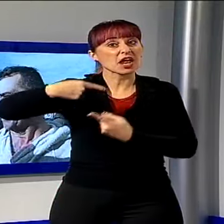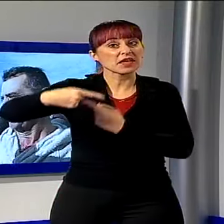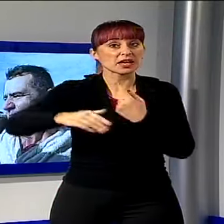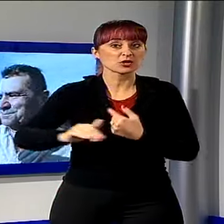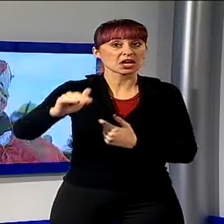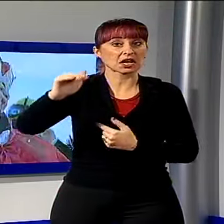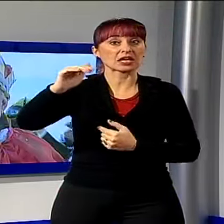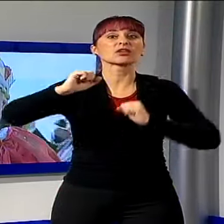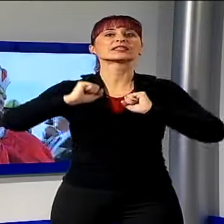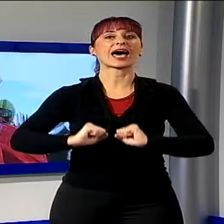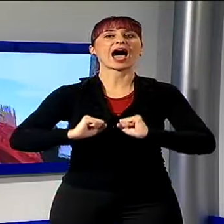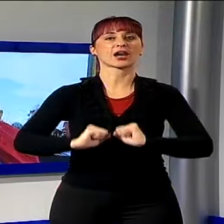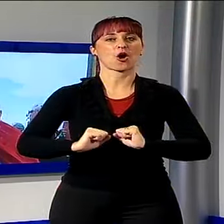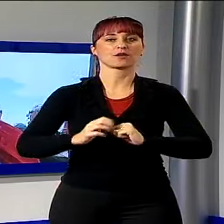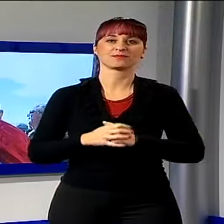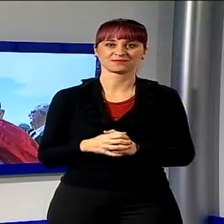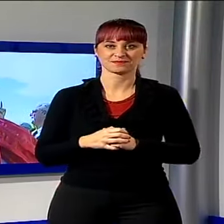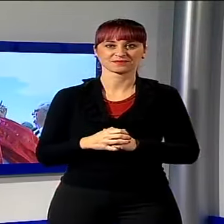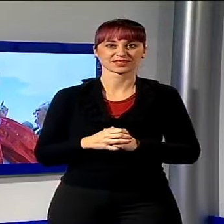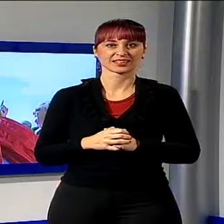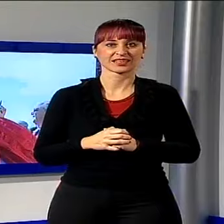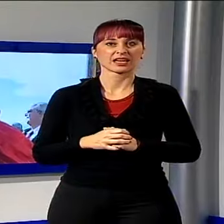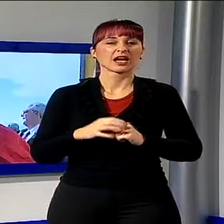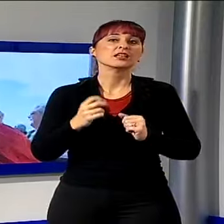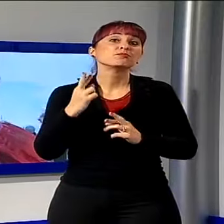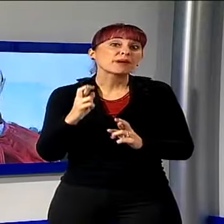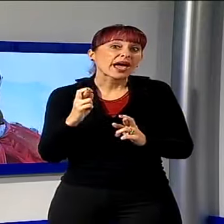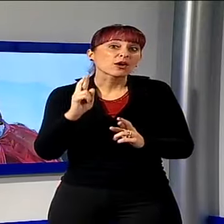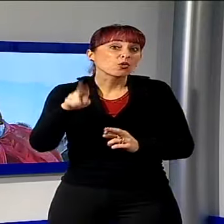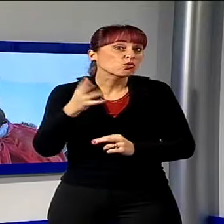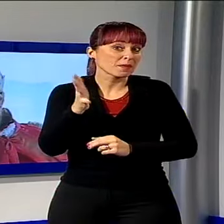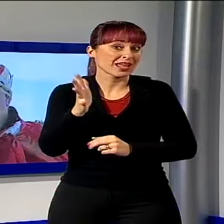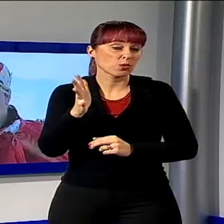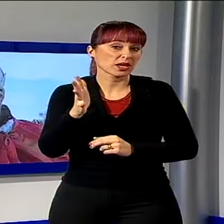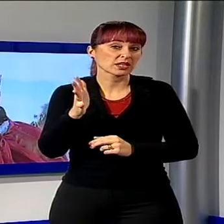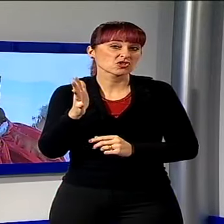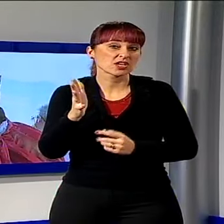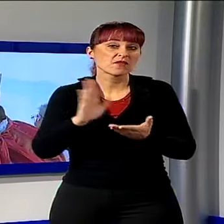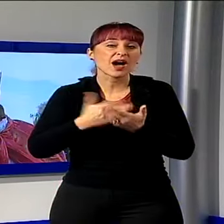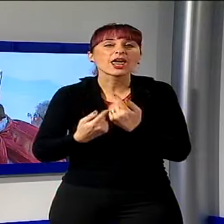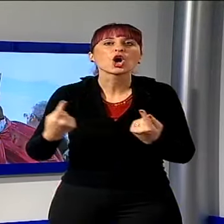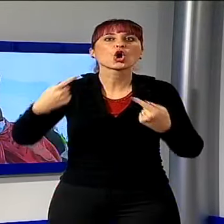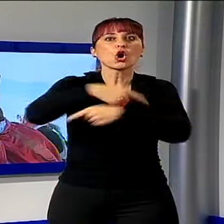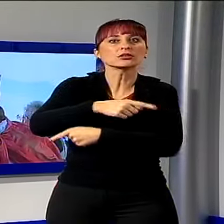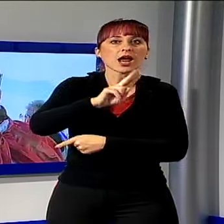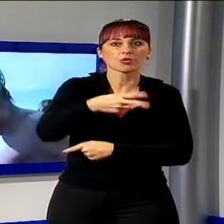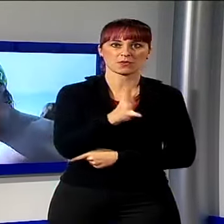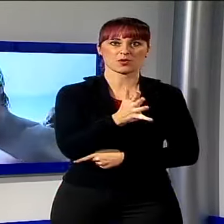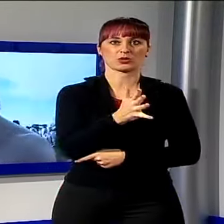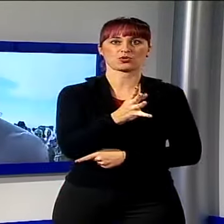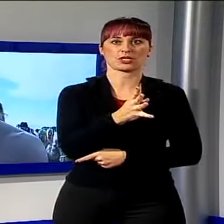gente sana. Allora mi auguro che il 2015 sia tutta la rovescia di vero che è stato il 2014.